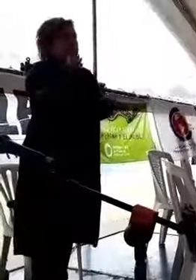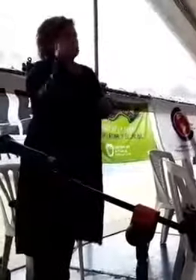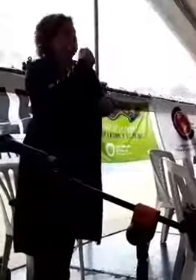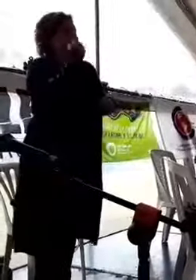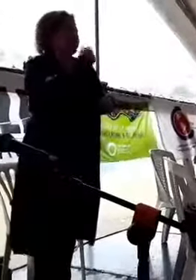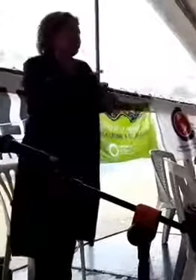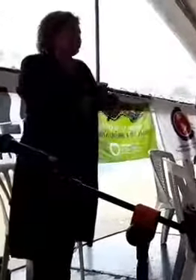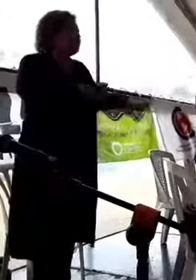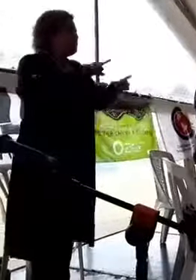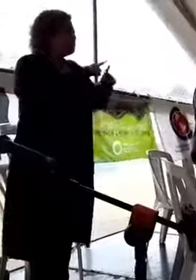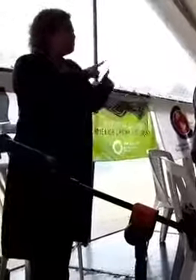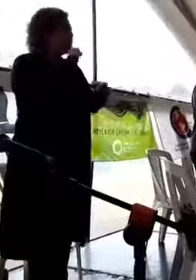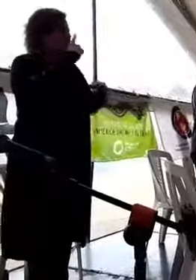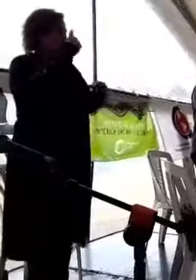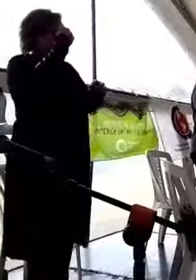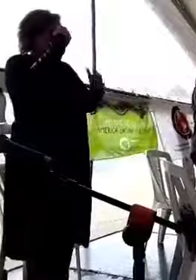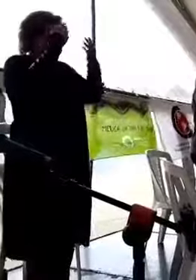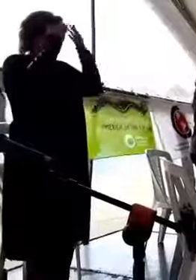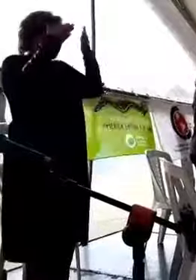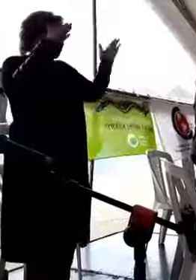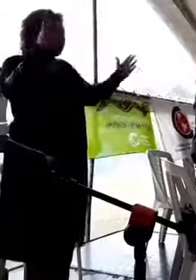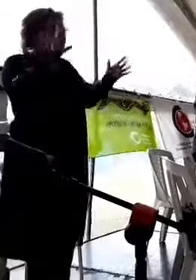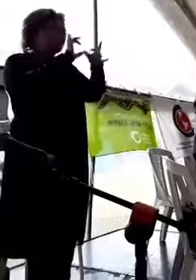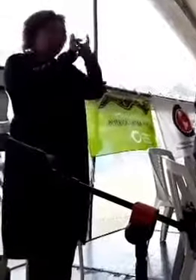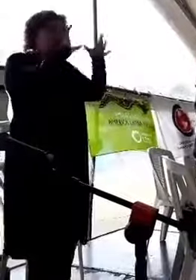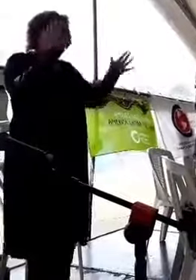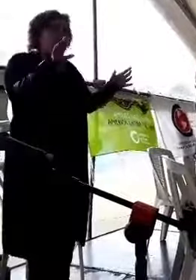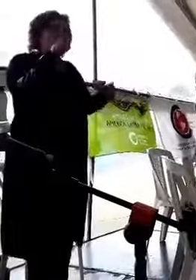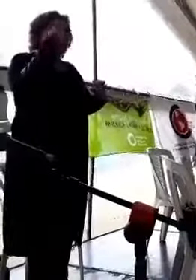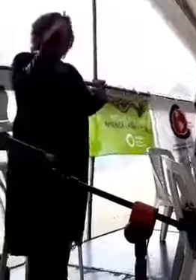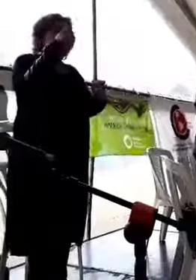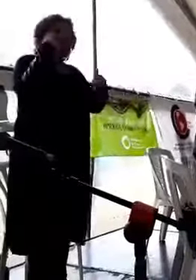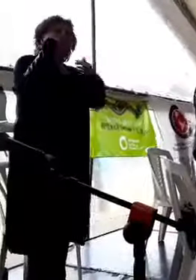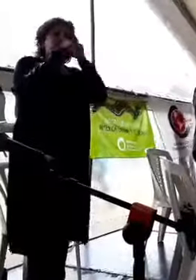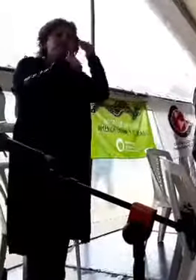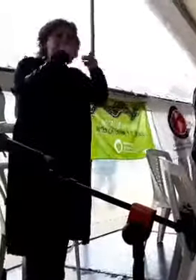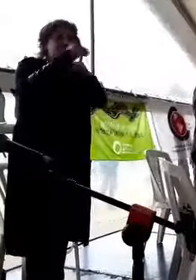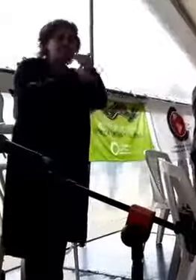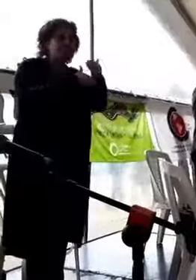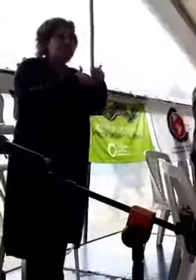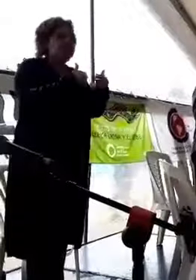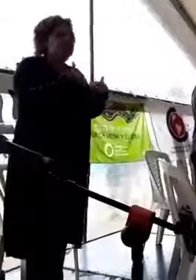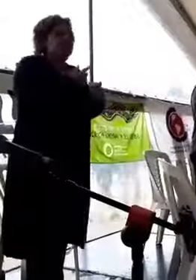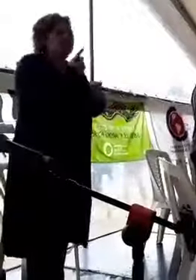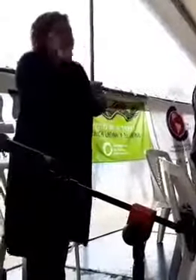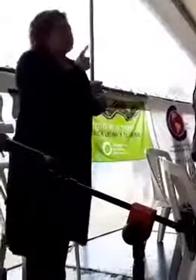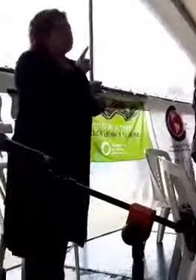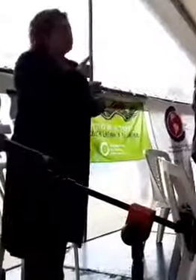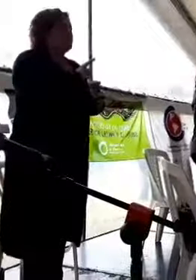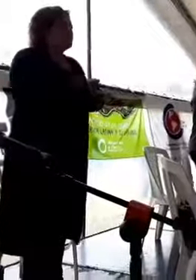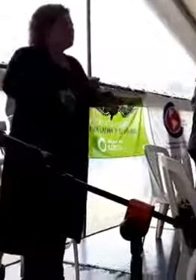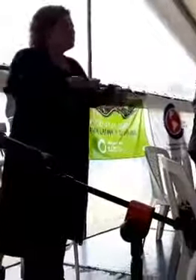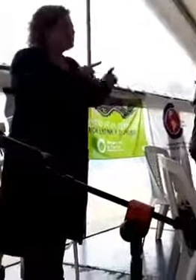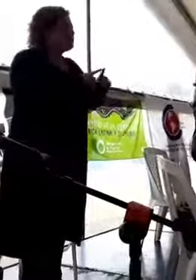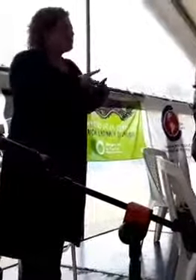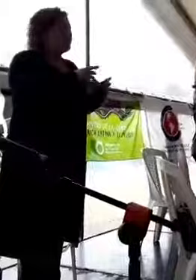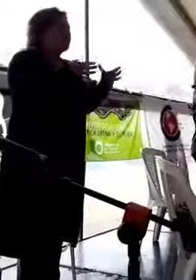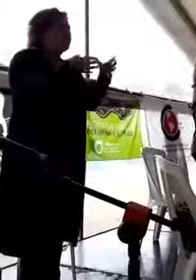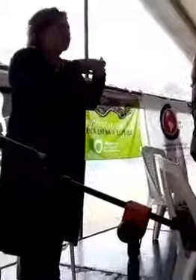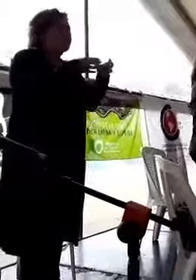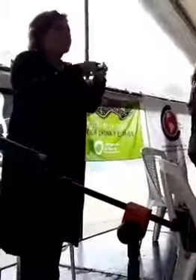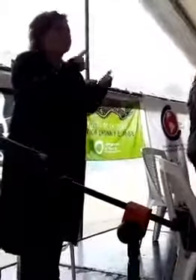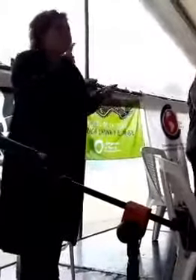tenhamos tudo muito claro porque esse é um processo que nos vai exigir como partidos